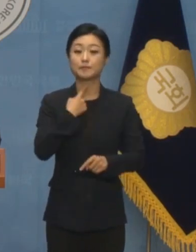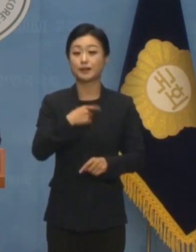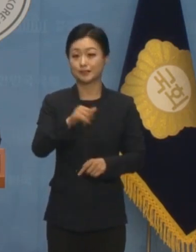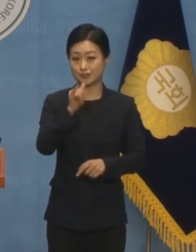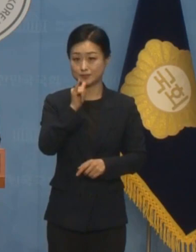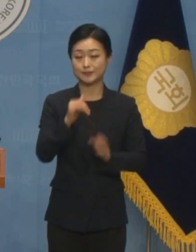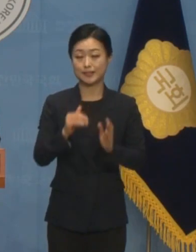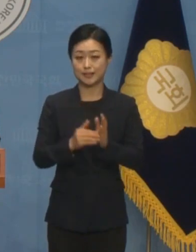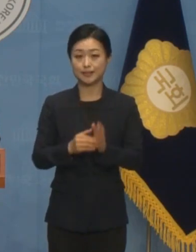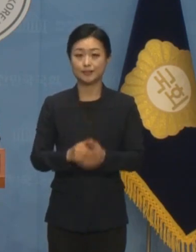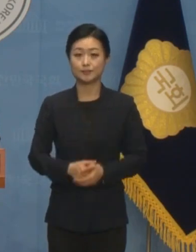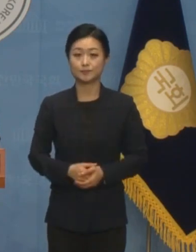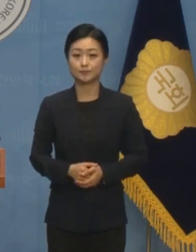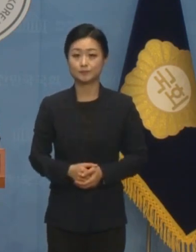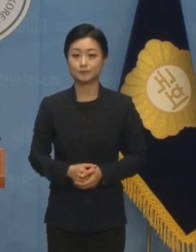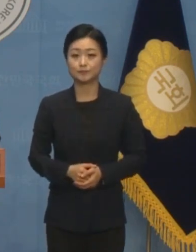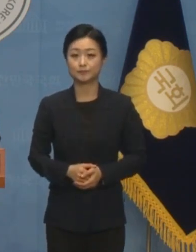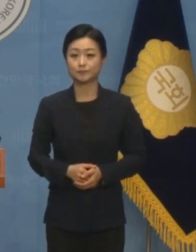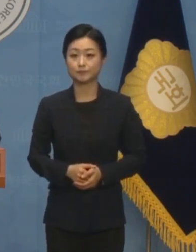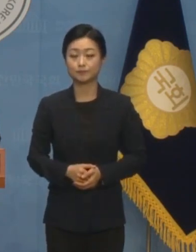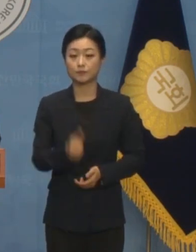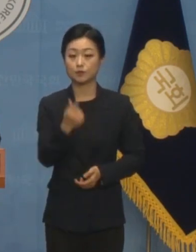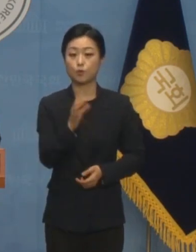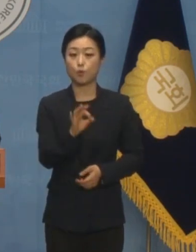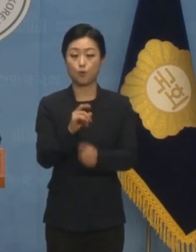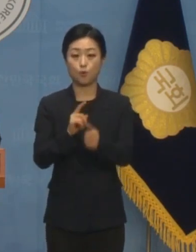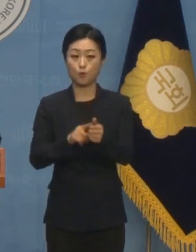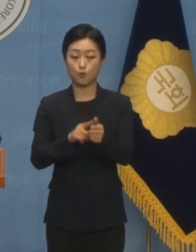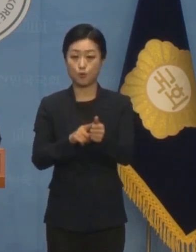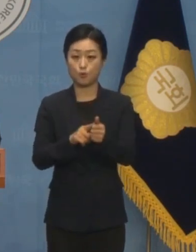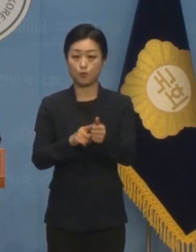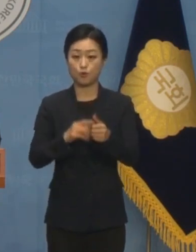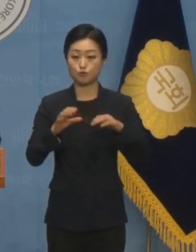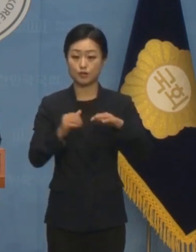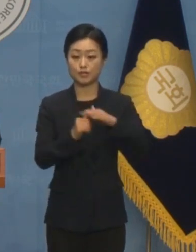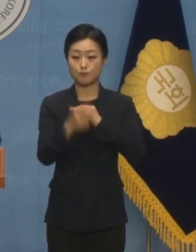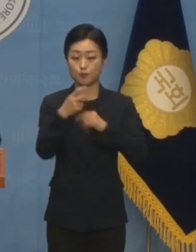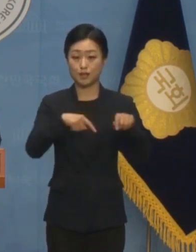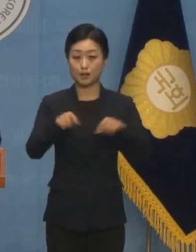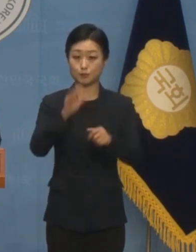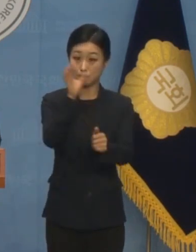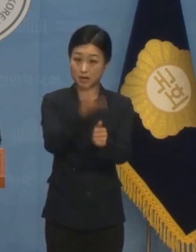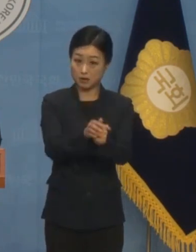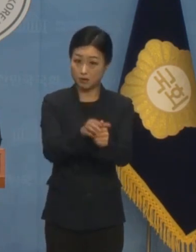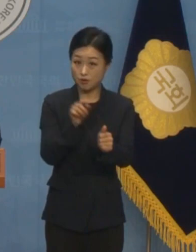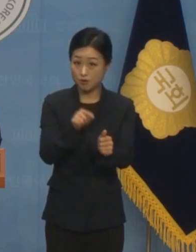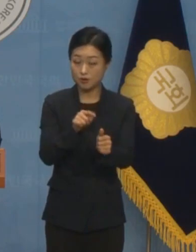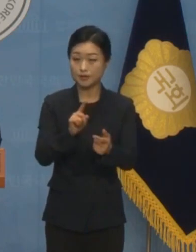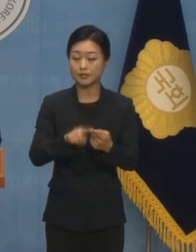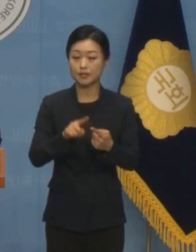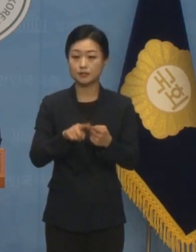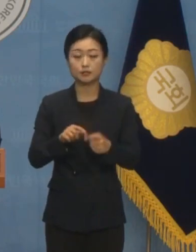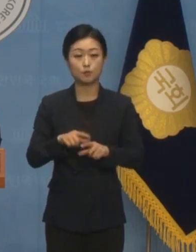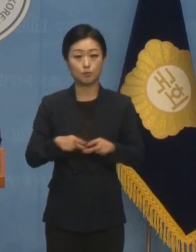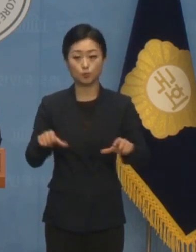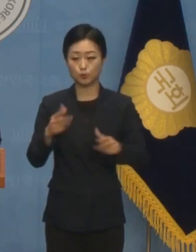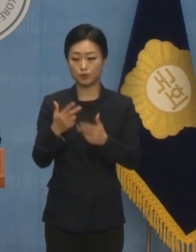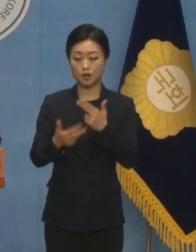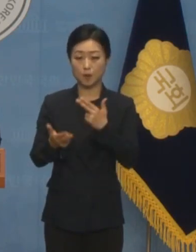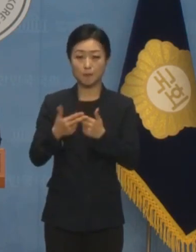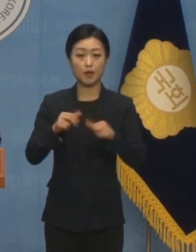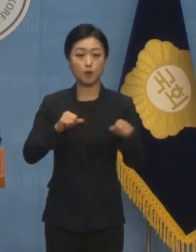자아냈습니다 홍명보 축구 국가대표 감독 선임에 대해 평소 협회의